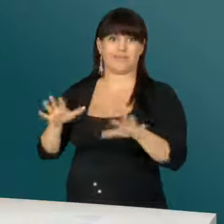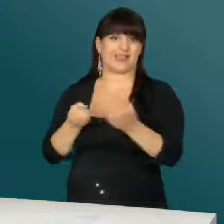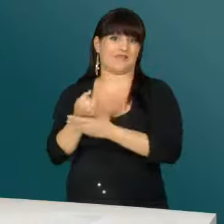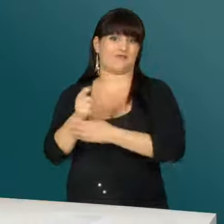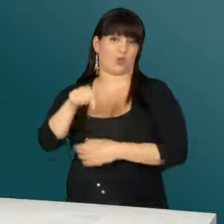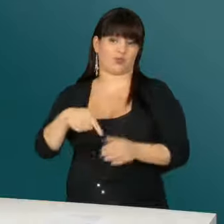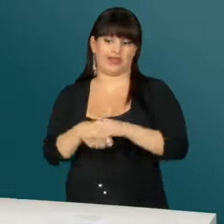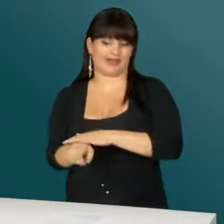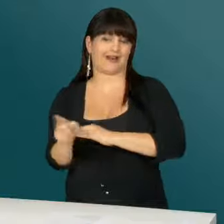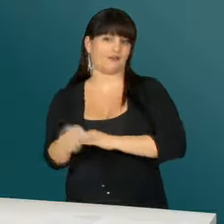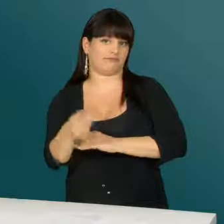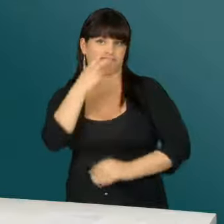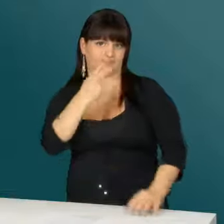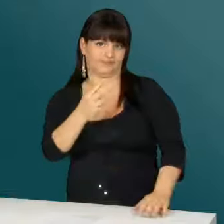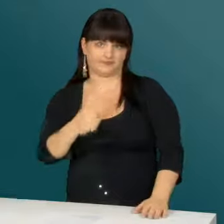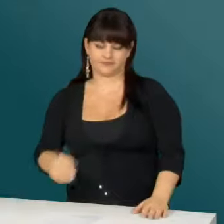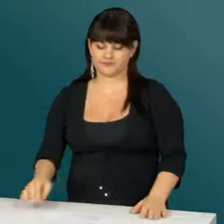Mehr Informationen über unten stehenden Link.